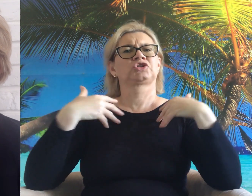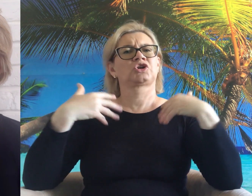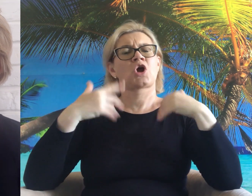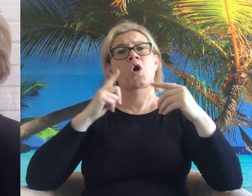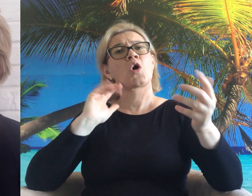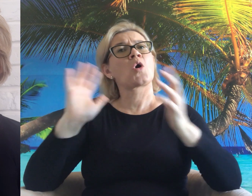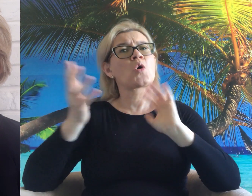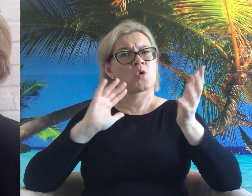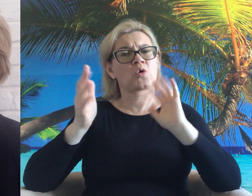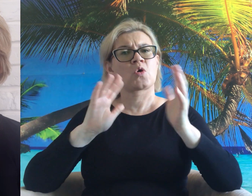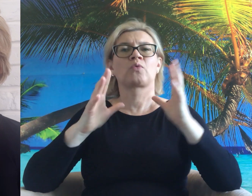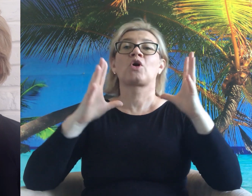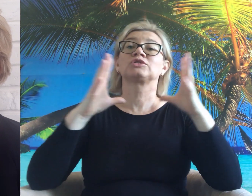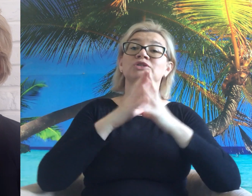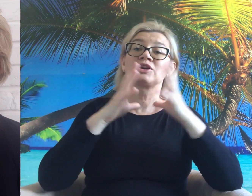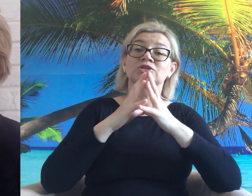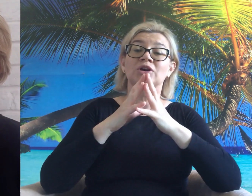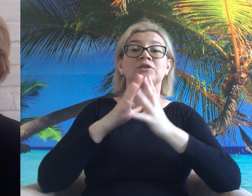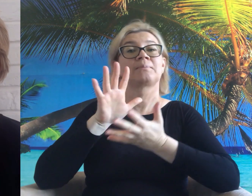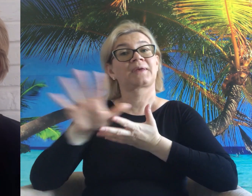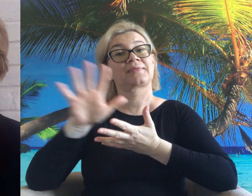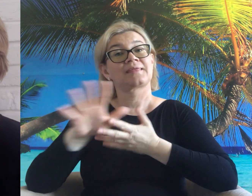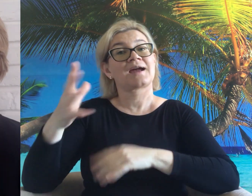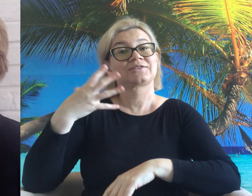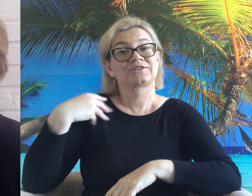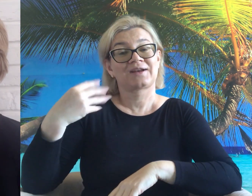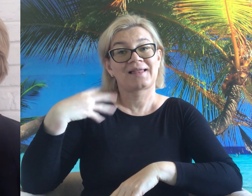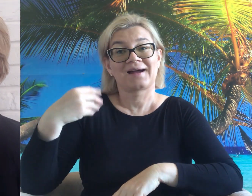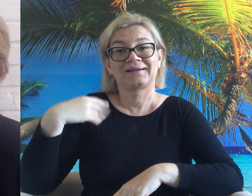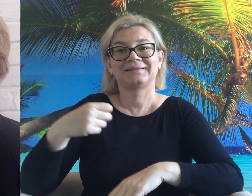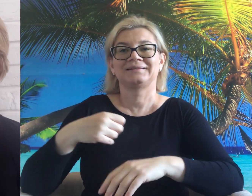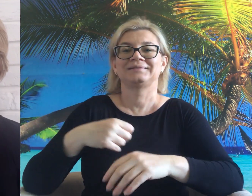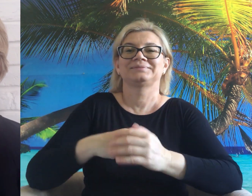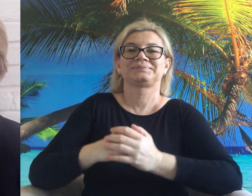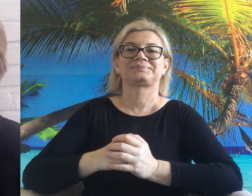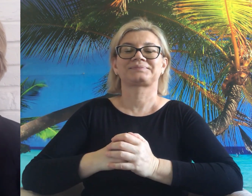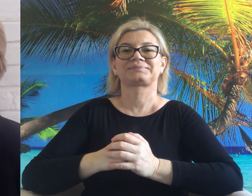Lwy żyją około 10-15 lat.